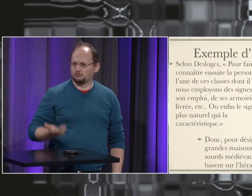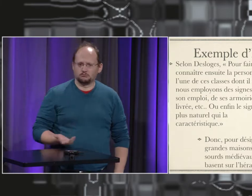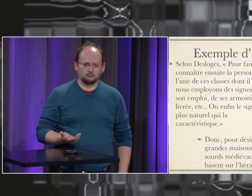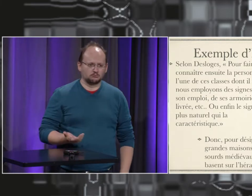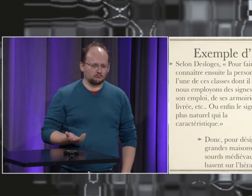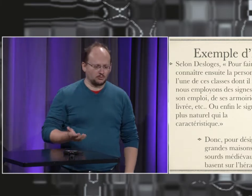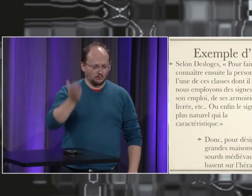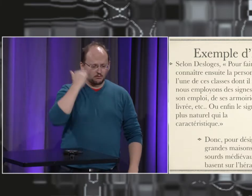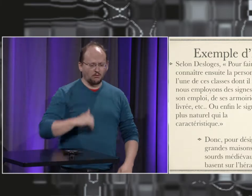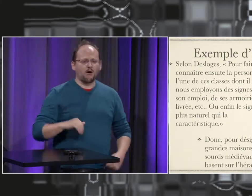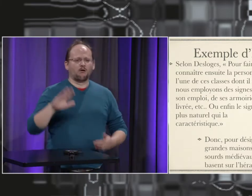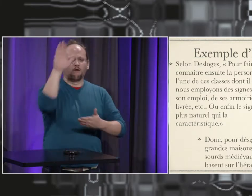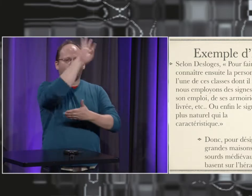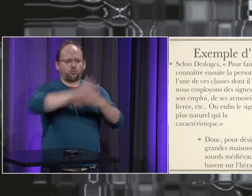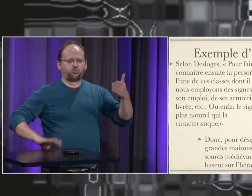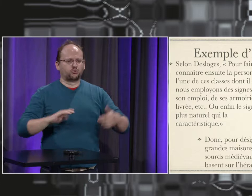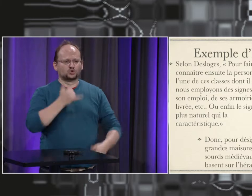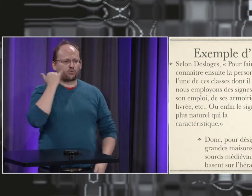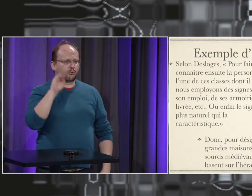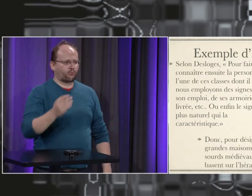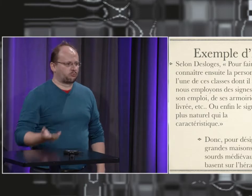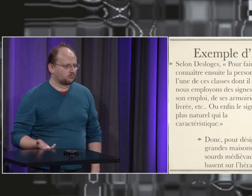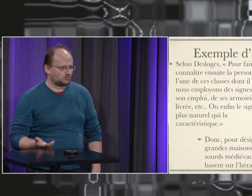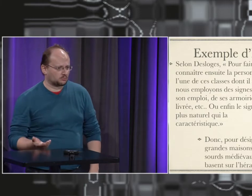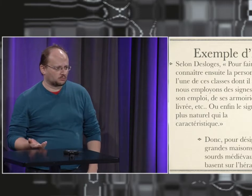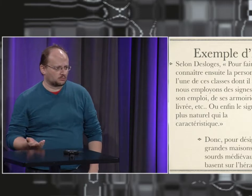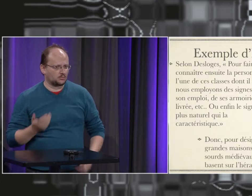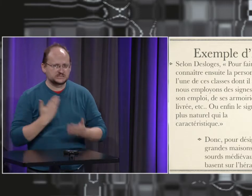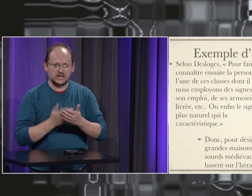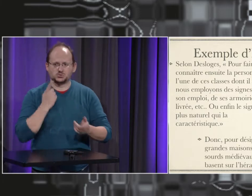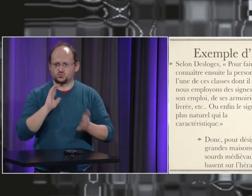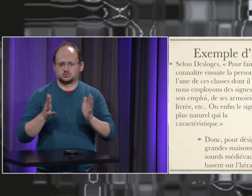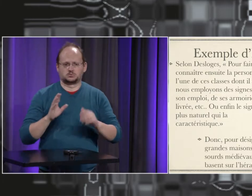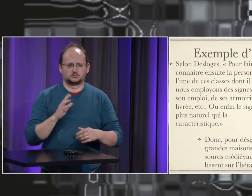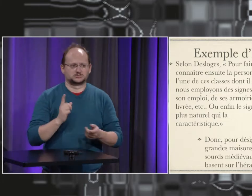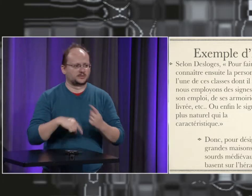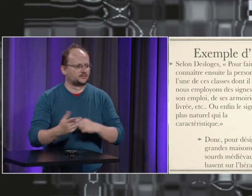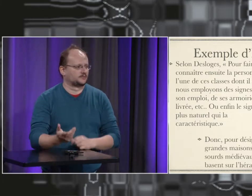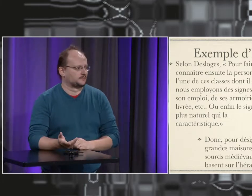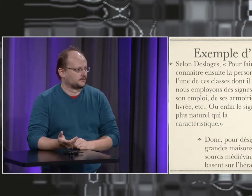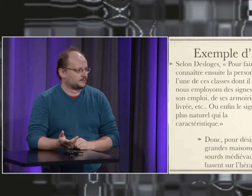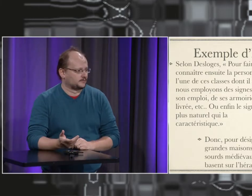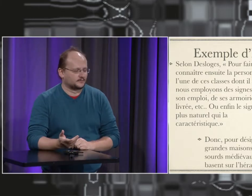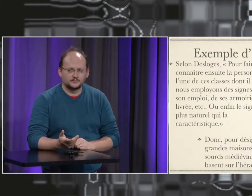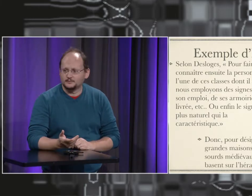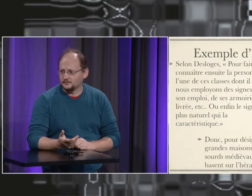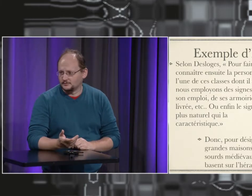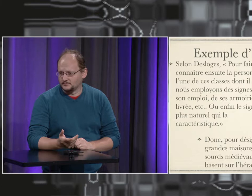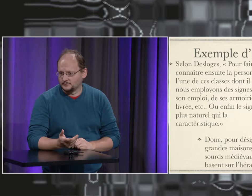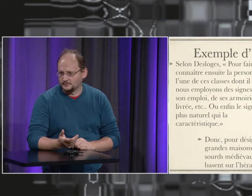avec un autre symbole de pouvoir une rayure des rayures jaune et bleue et comment on pouvait donner des signes à